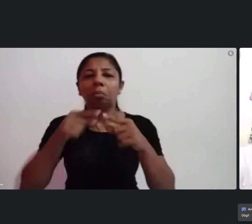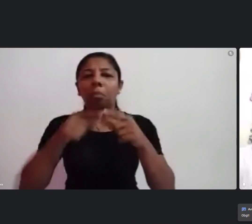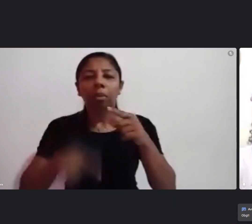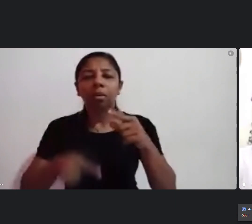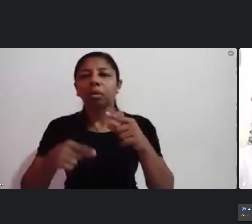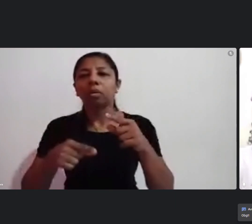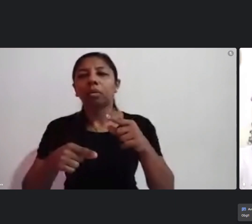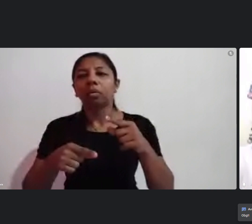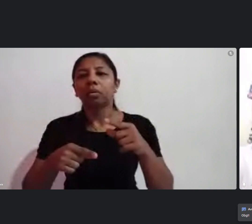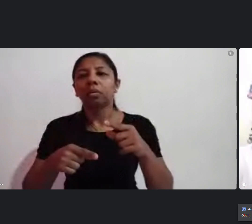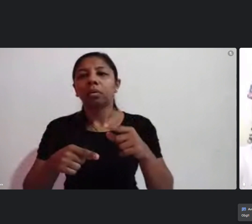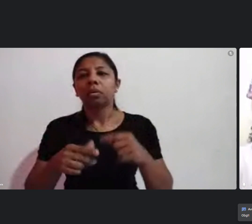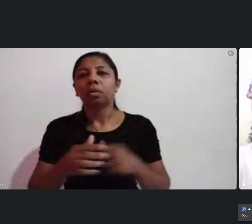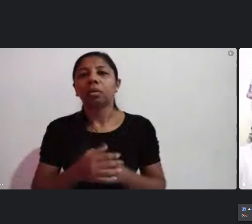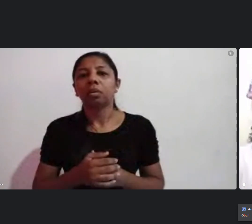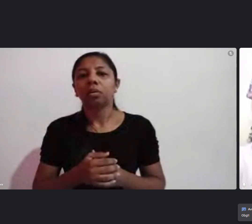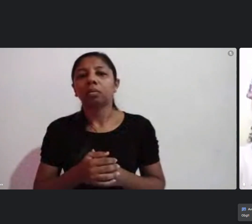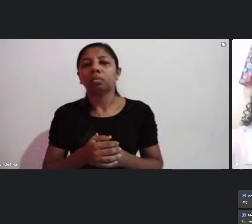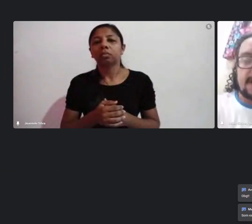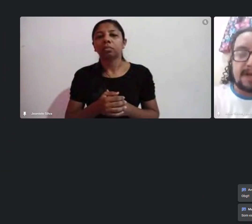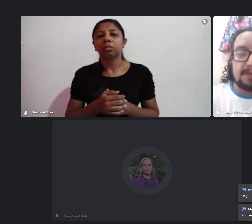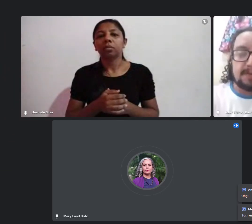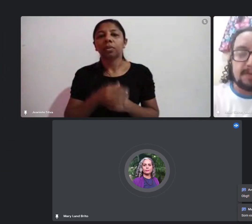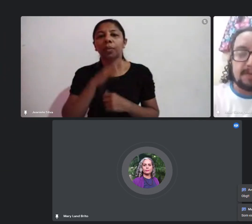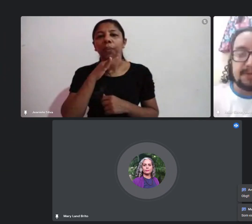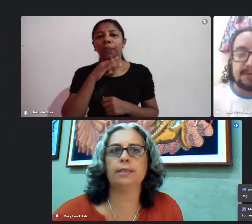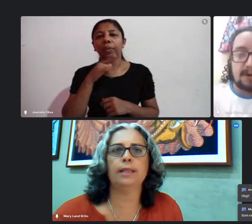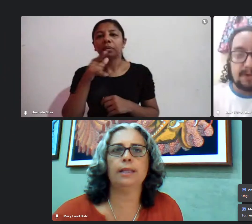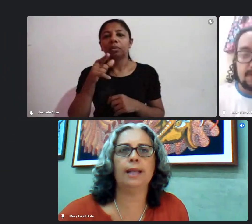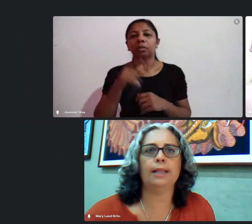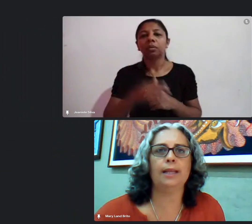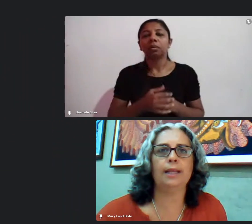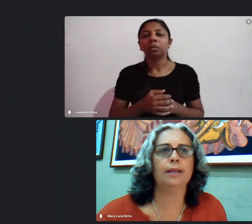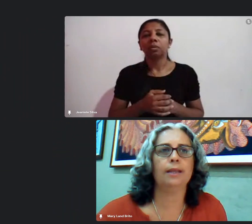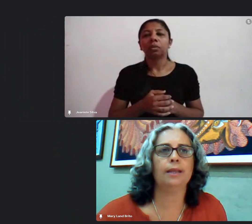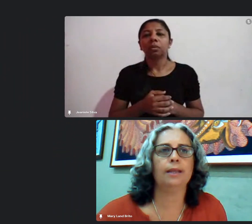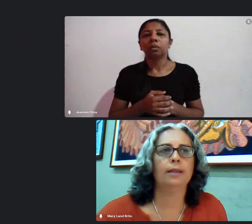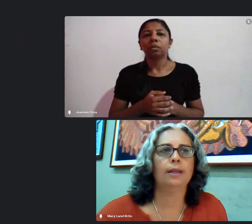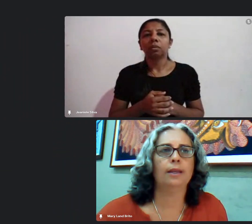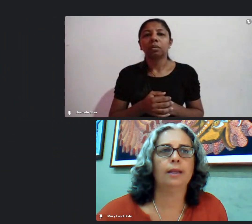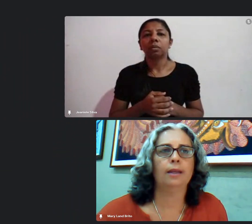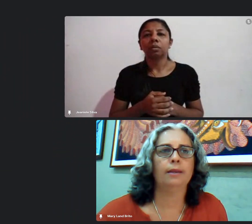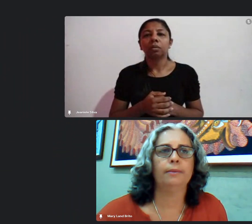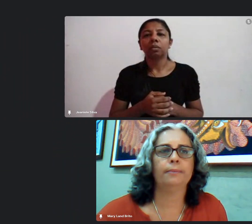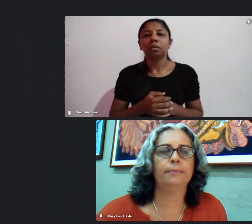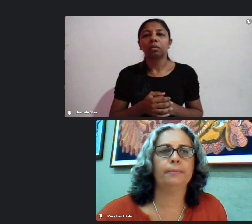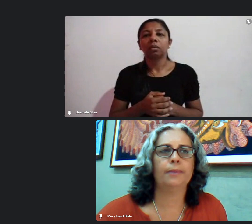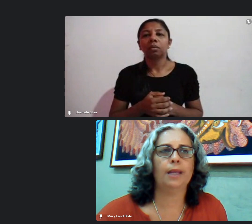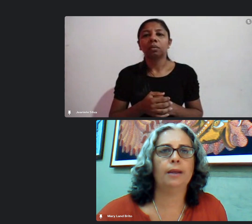estamos homem filho está ruim estou de barba usando óculos cabelos